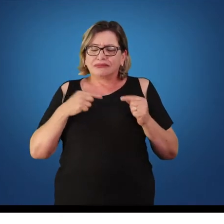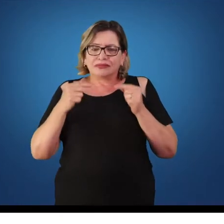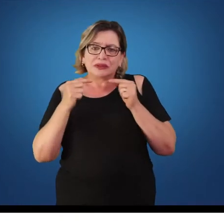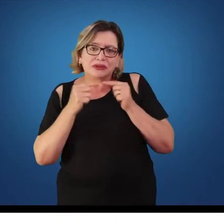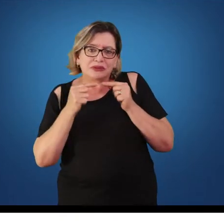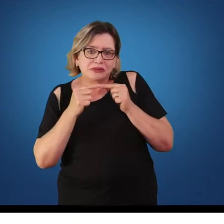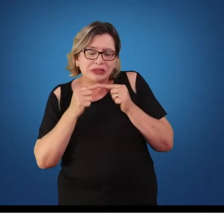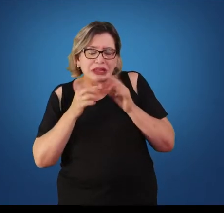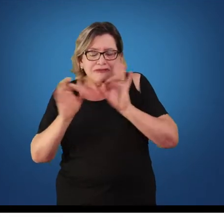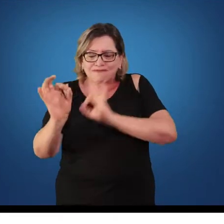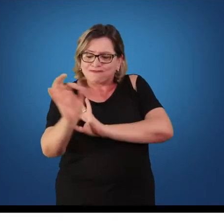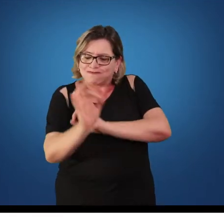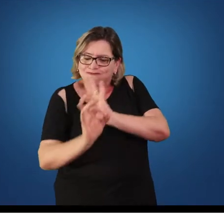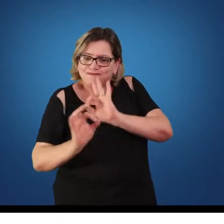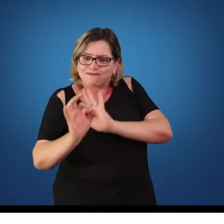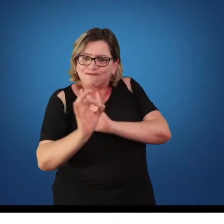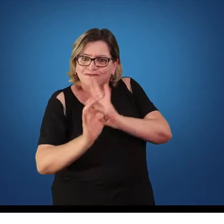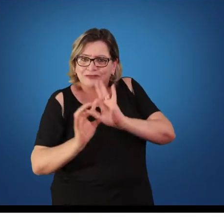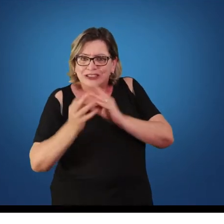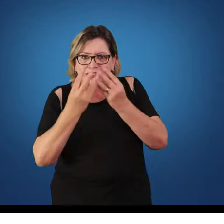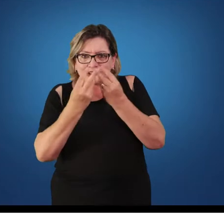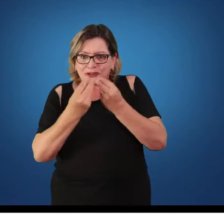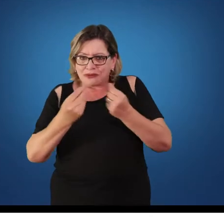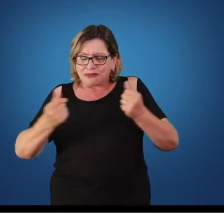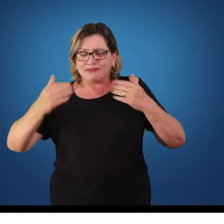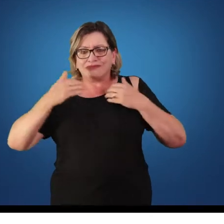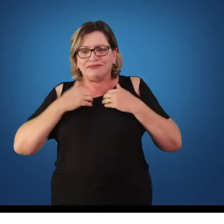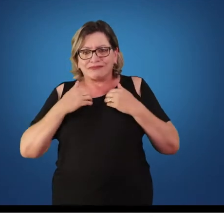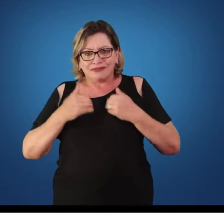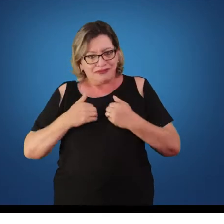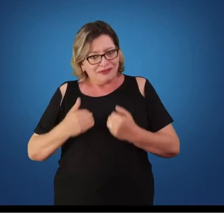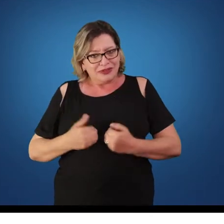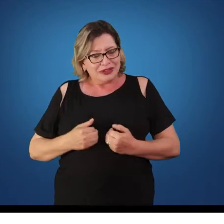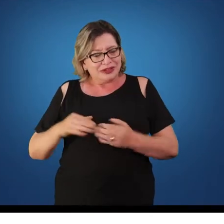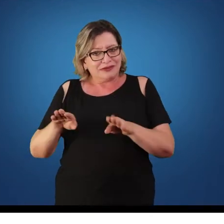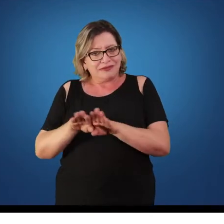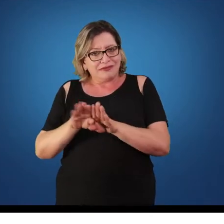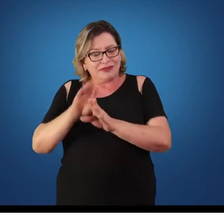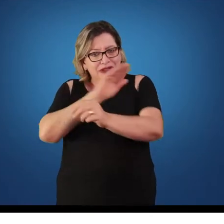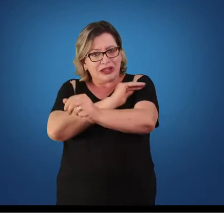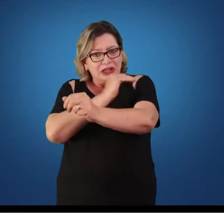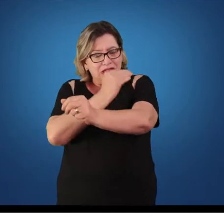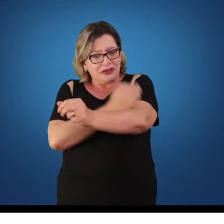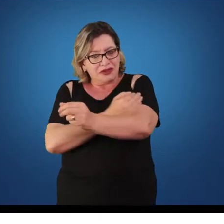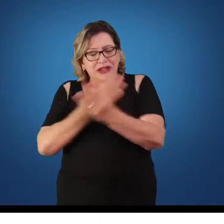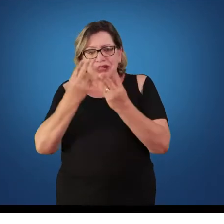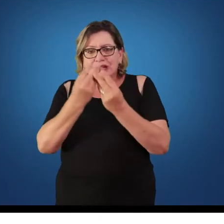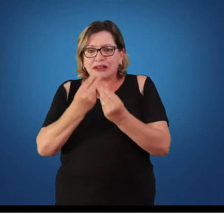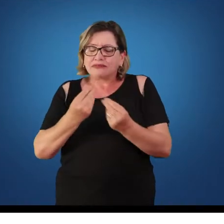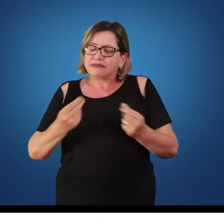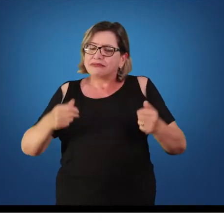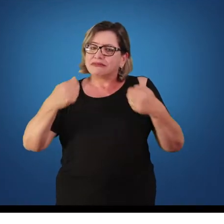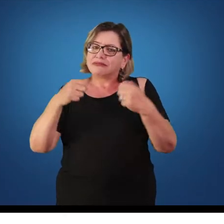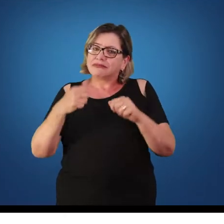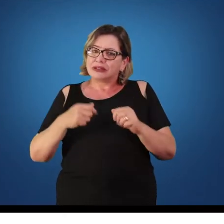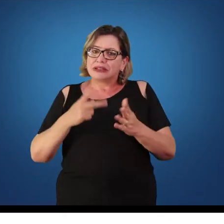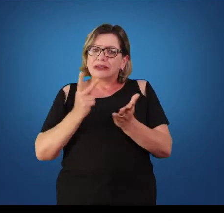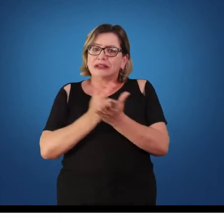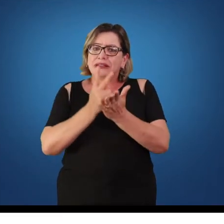preparação, à formação das qualidades físicas, das forças, das habilidades necessárias para a manutenção do nosso corpo no dia